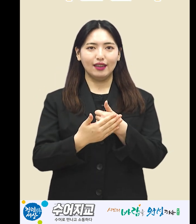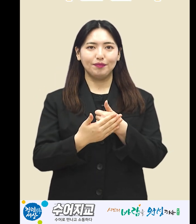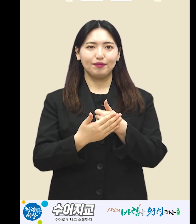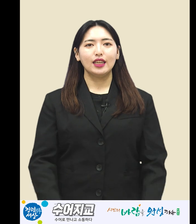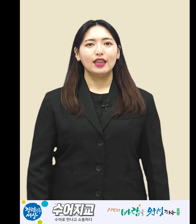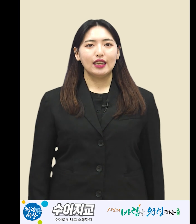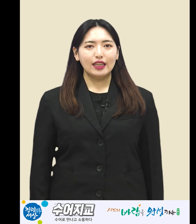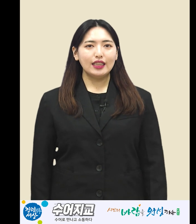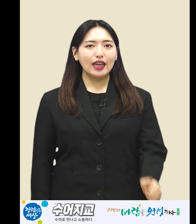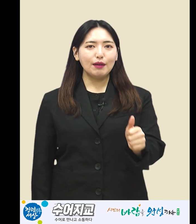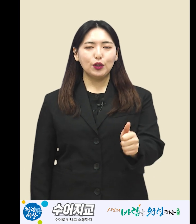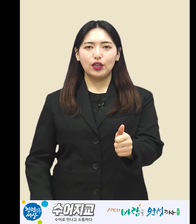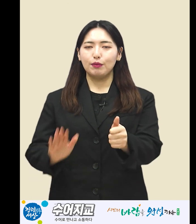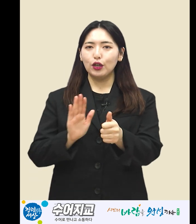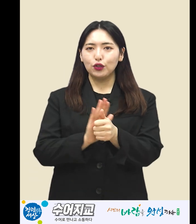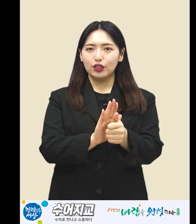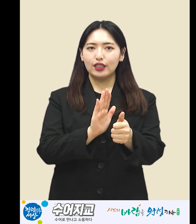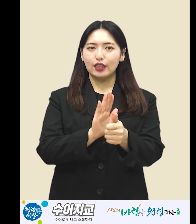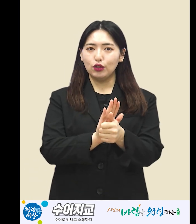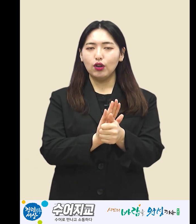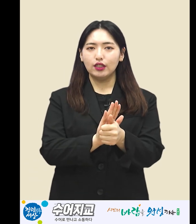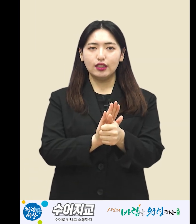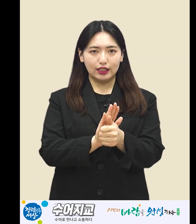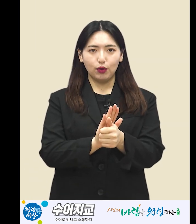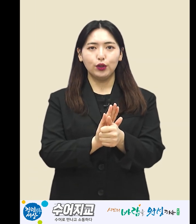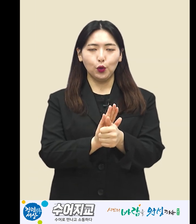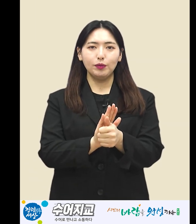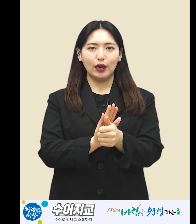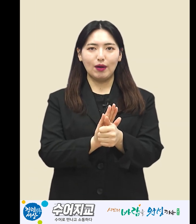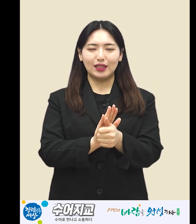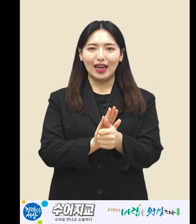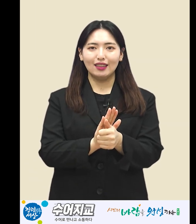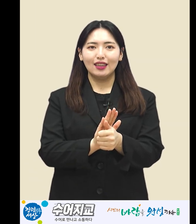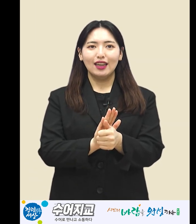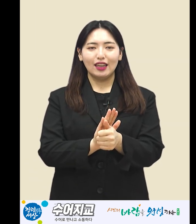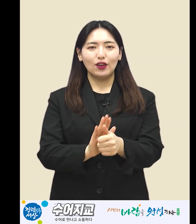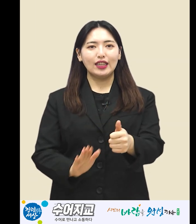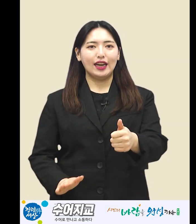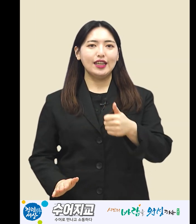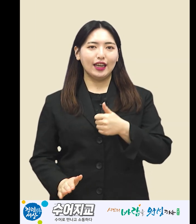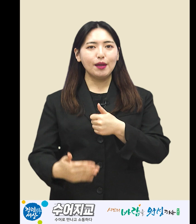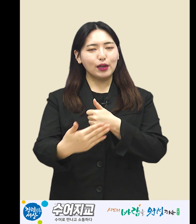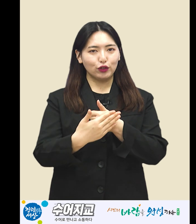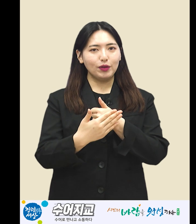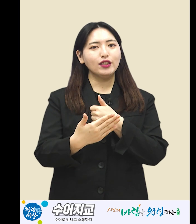이 사람의 뒤를 밀어주는 듯한 이 수어는 지원 도움이라고 합니다. 이렇게 나를 향해 밀어주면